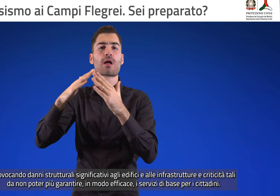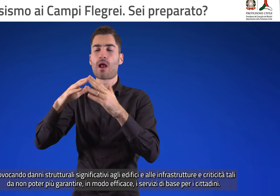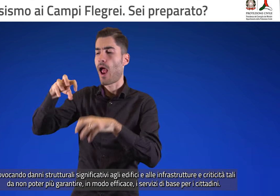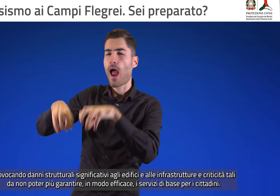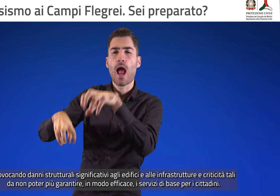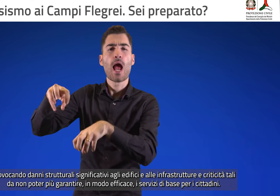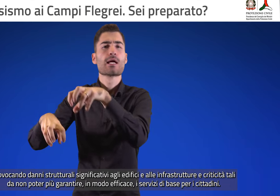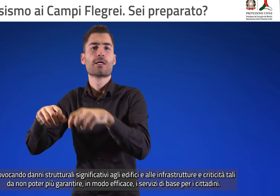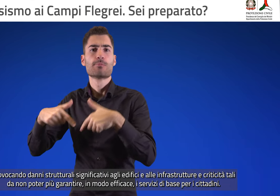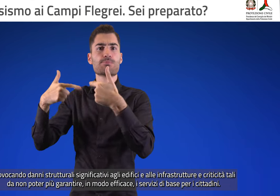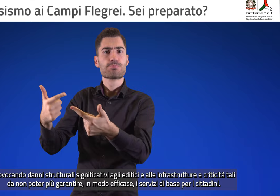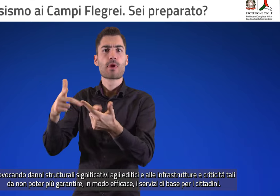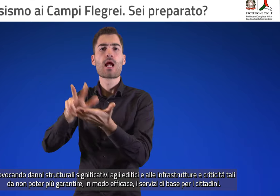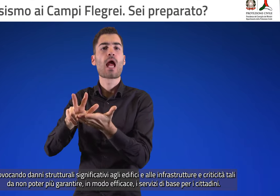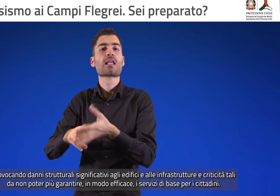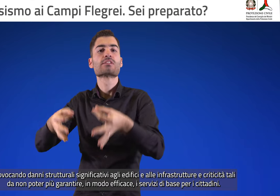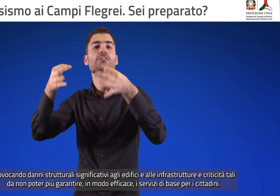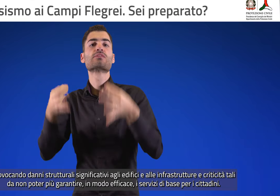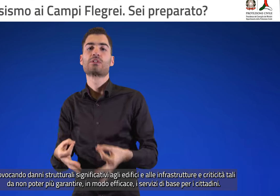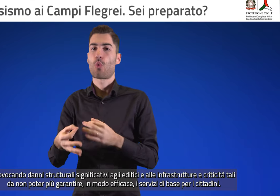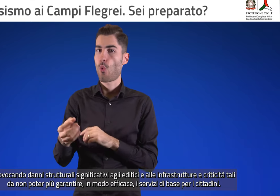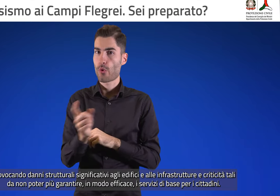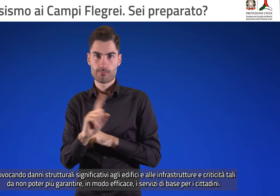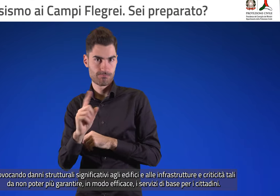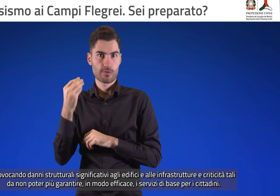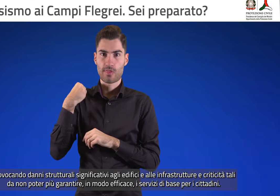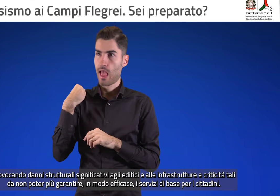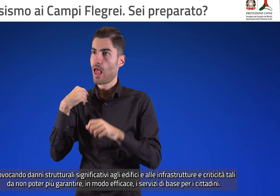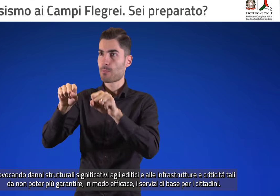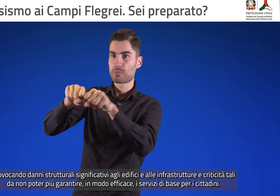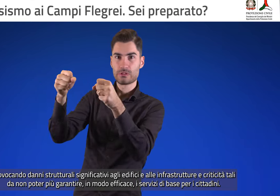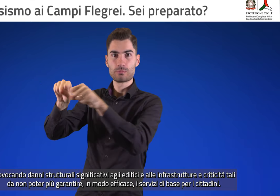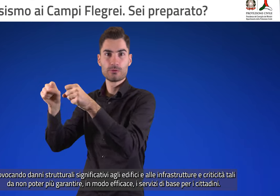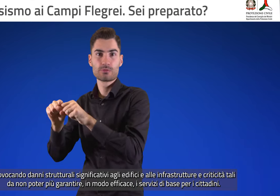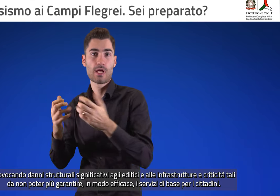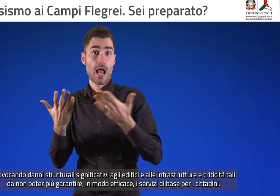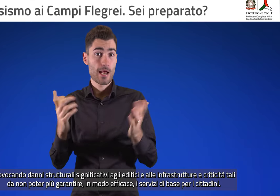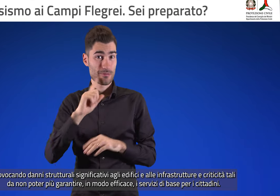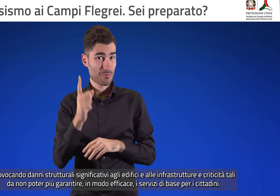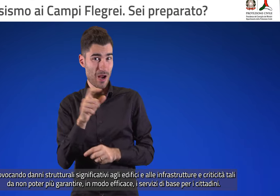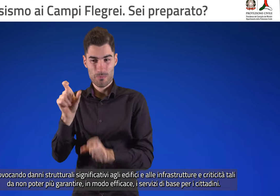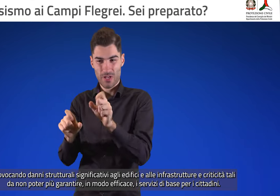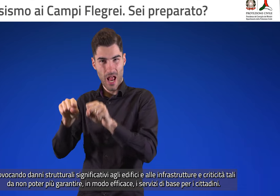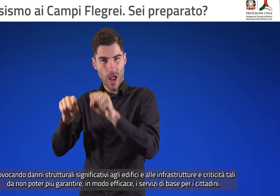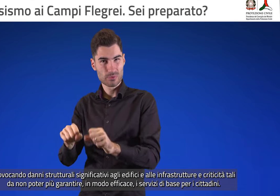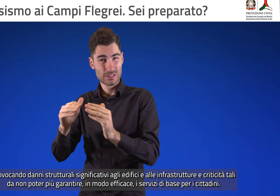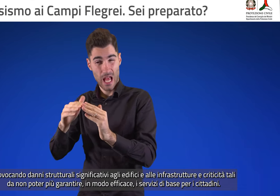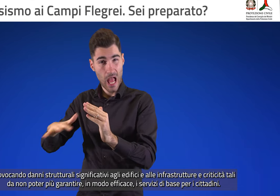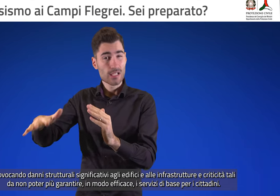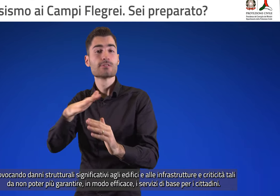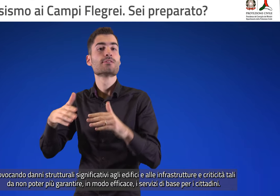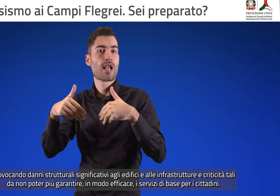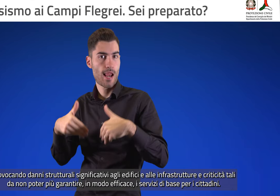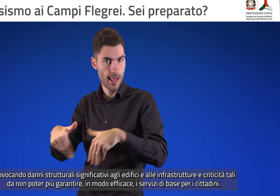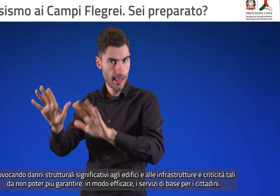danni strutturali significativi agli edifici e alle infrastrutture e criticità tali da non poter più garantire in